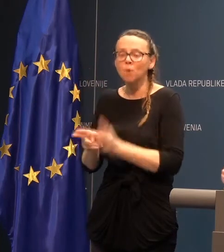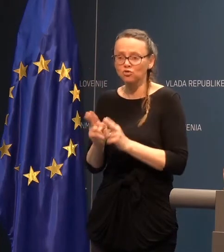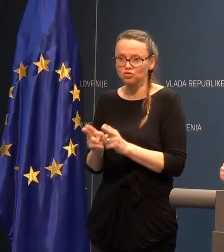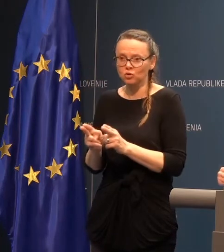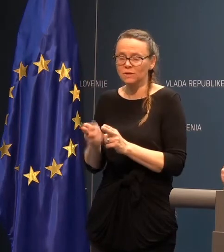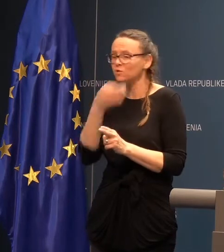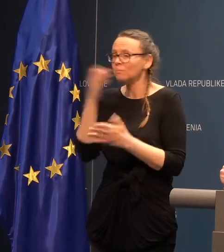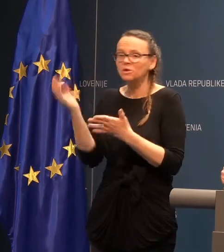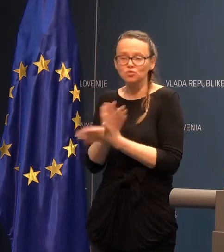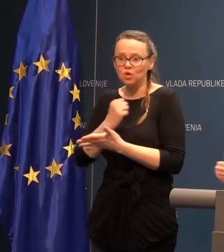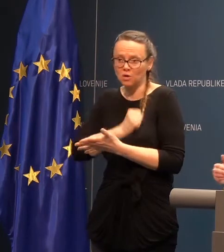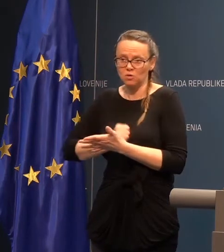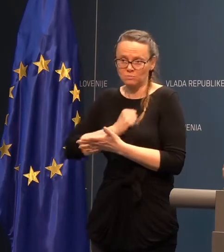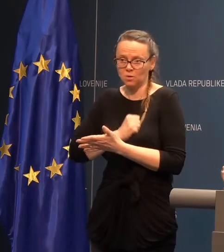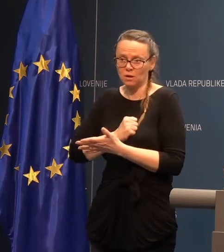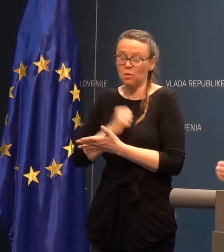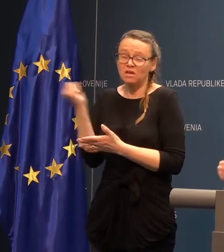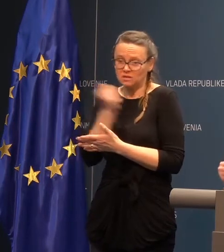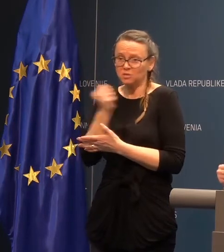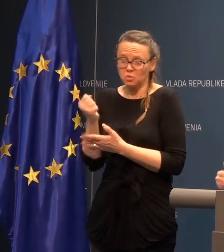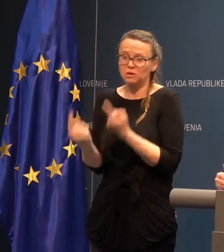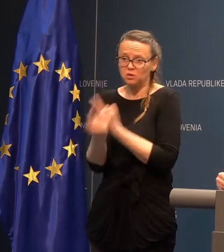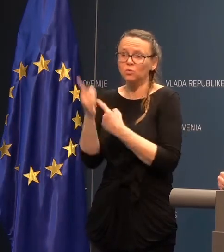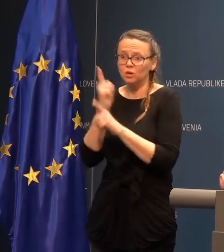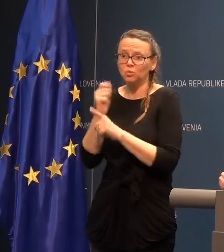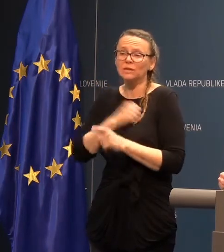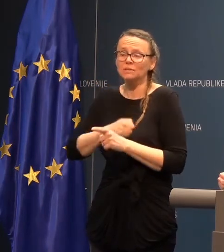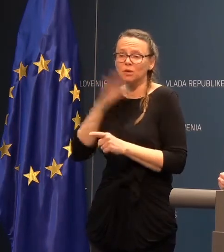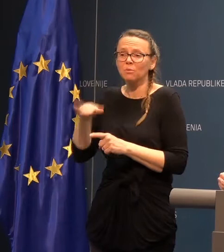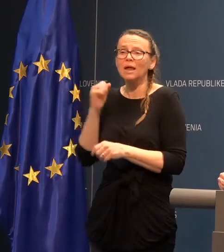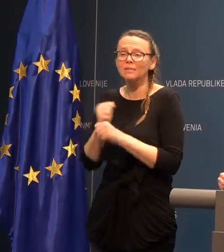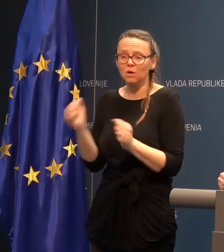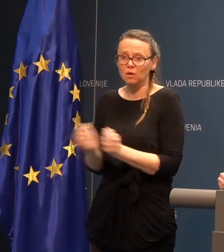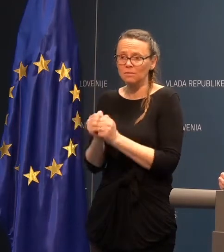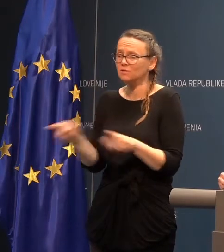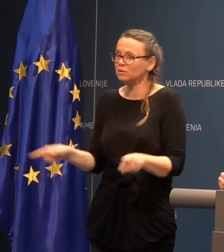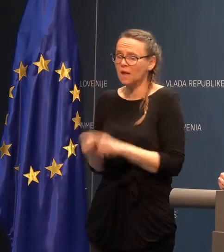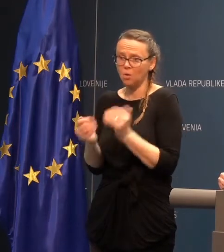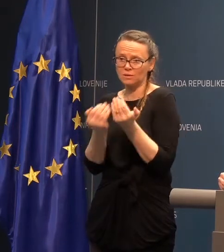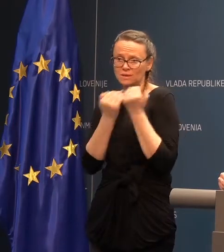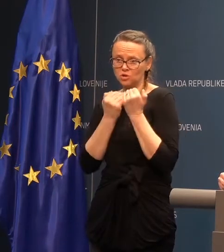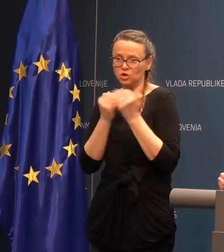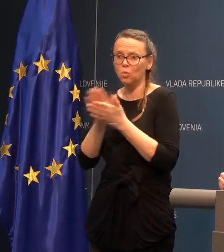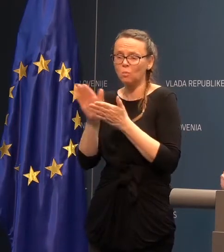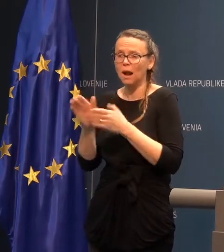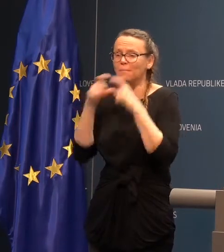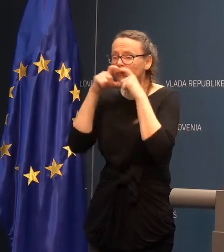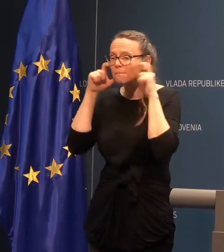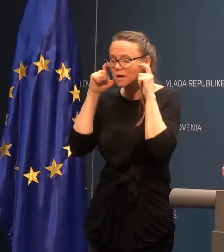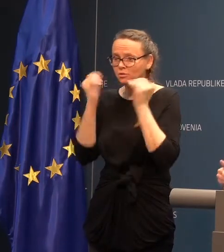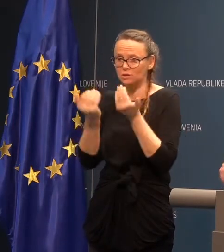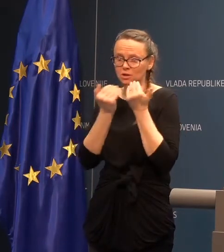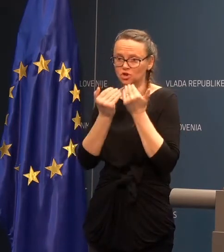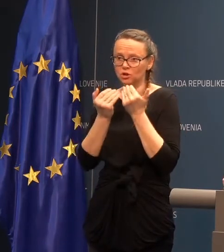da, če bi stučajno zboljel, ker se nam zgodi, da zboljimo tudi na delovnem mestu, da se takoj zaščiti, uporabi zaščitno masko, s